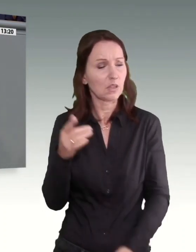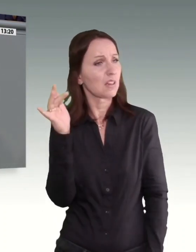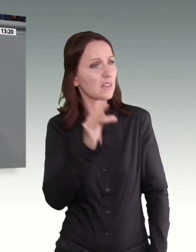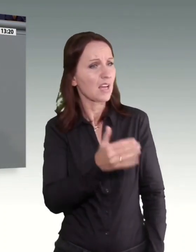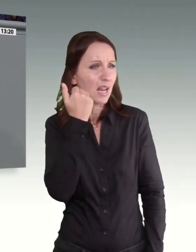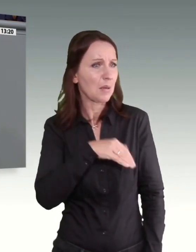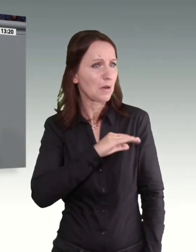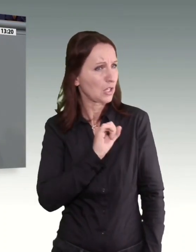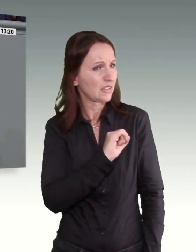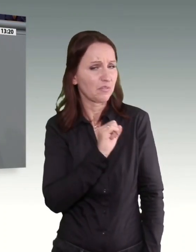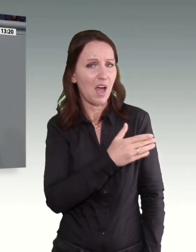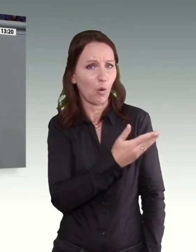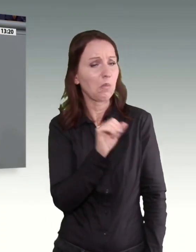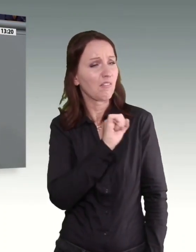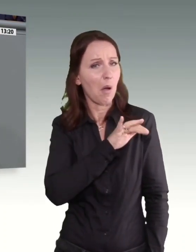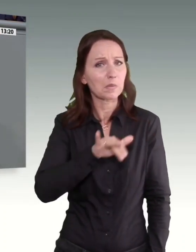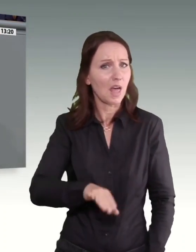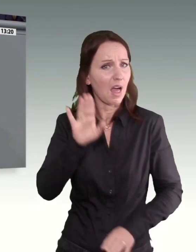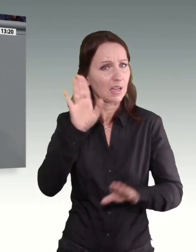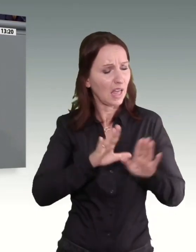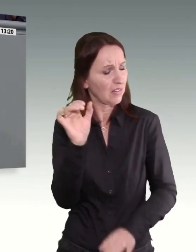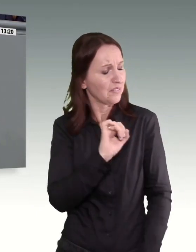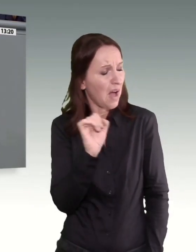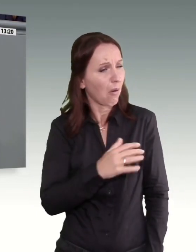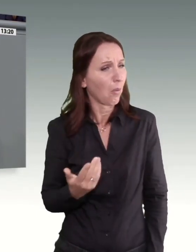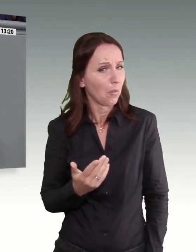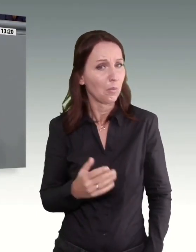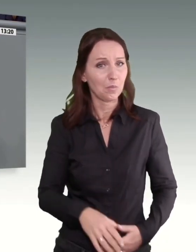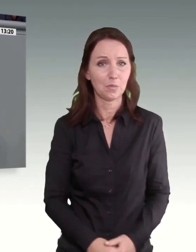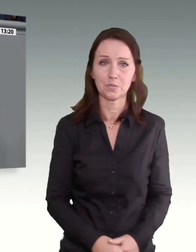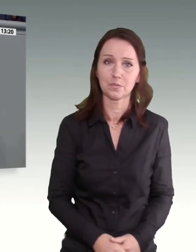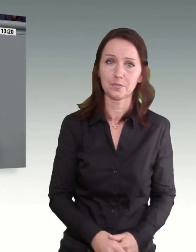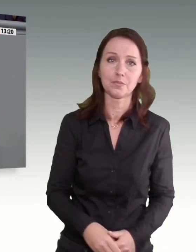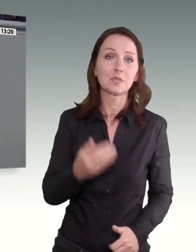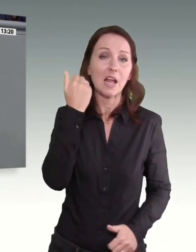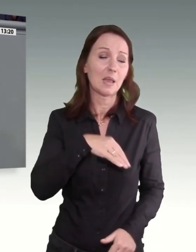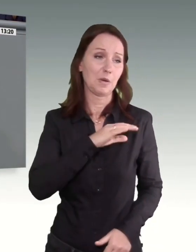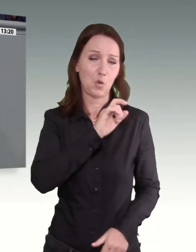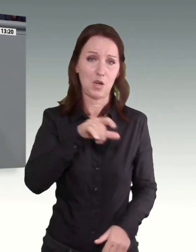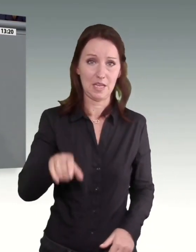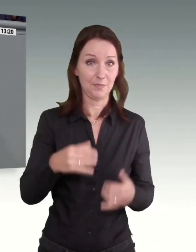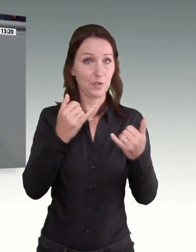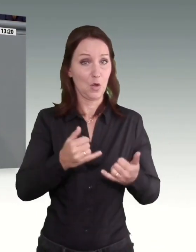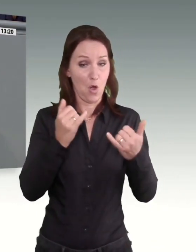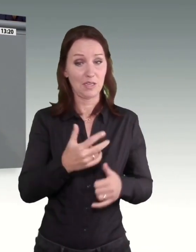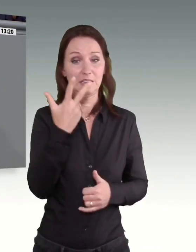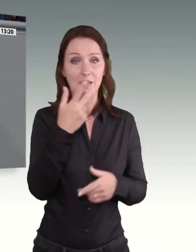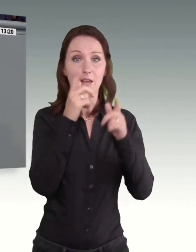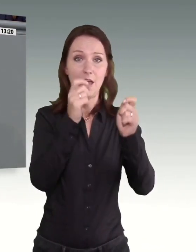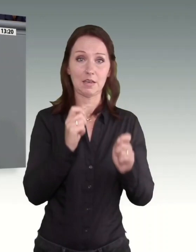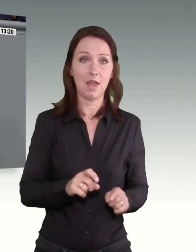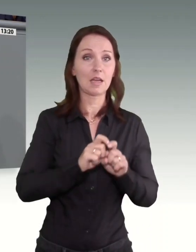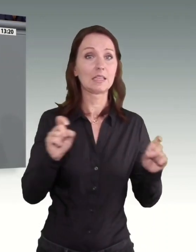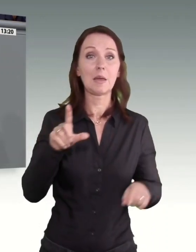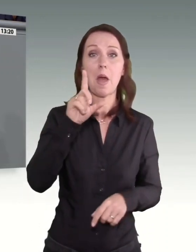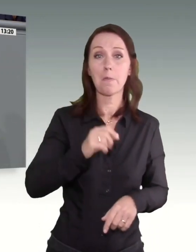Warum stimmen Sie dagegen? Liebe Kollegen, wenn wir heute drei Anträge zum Mindestlohn verhandeln, dann hat